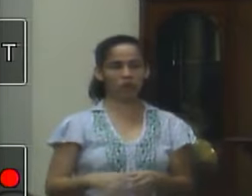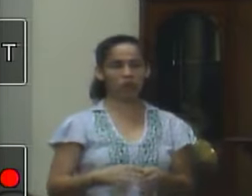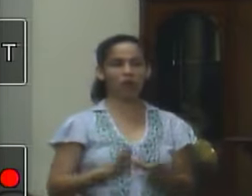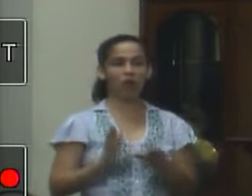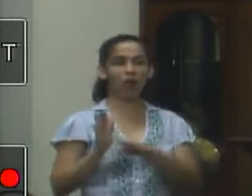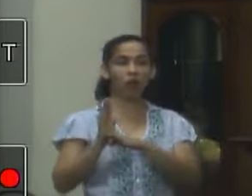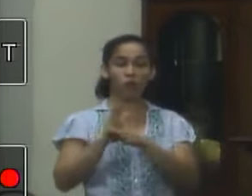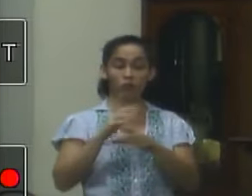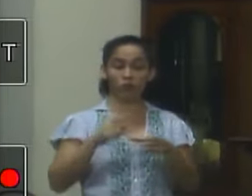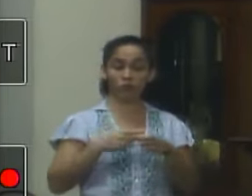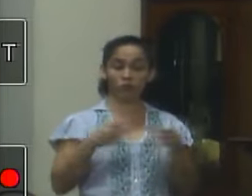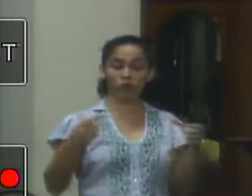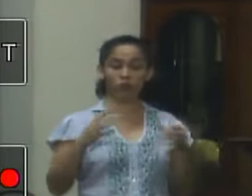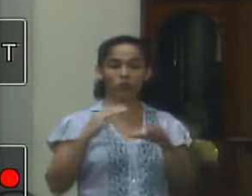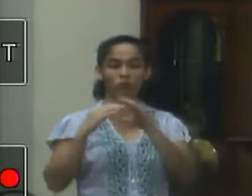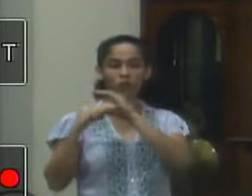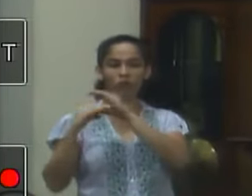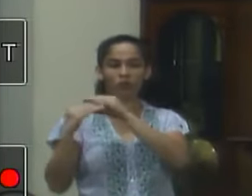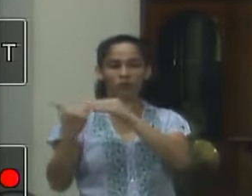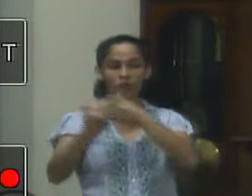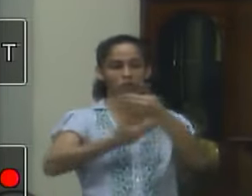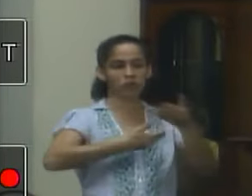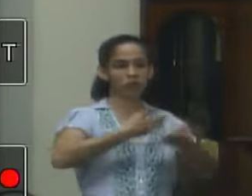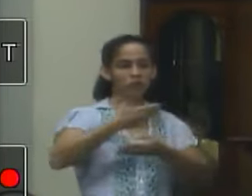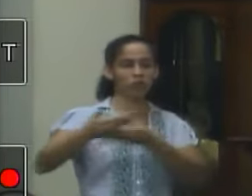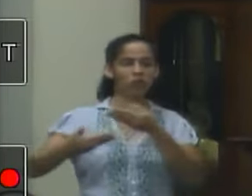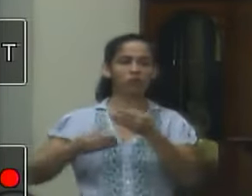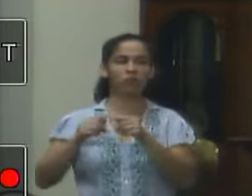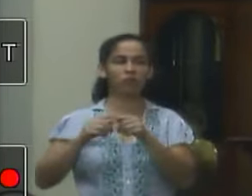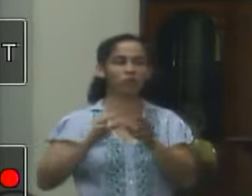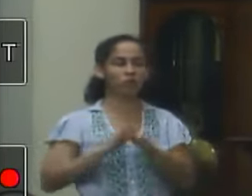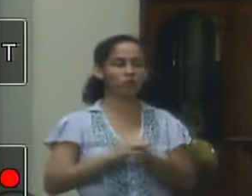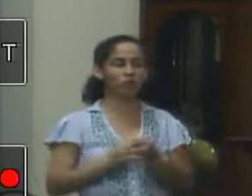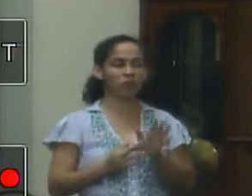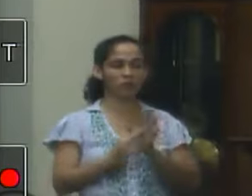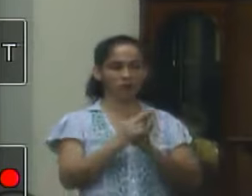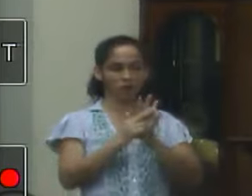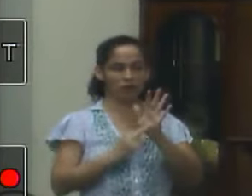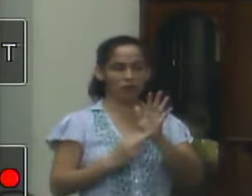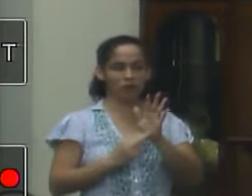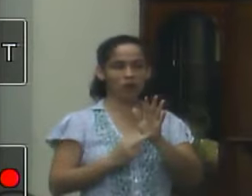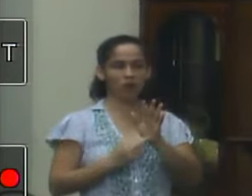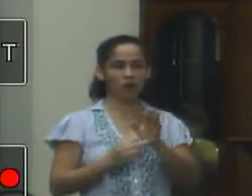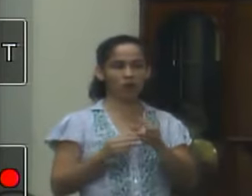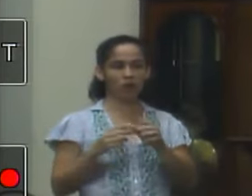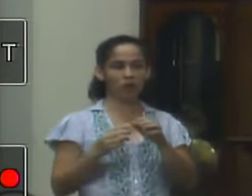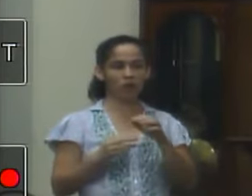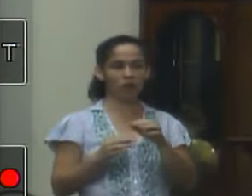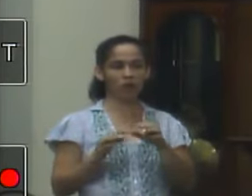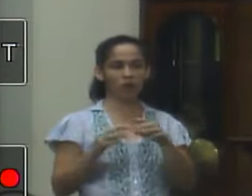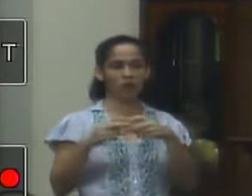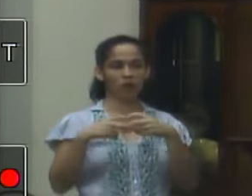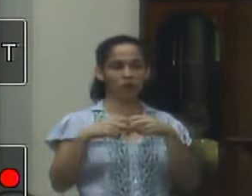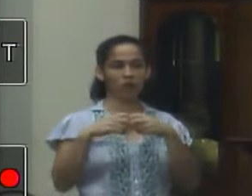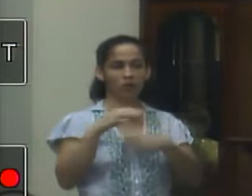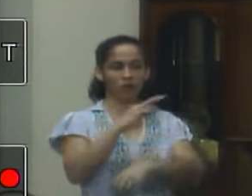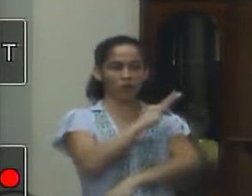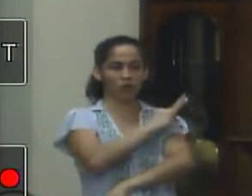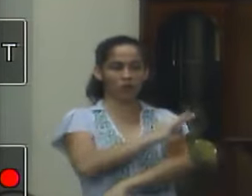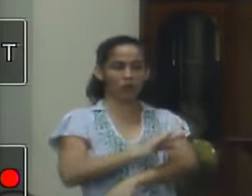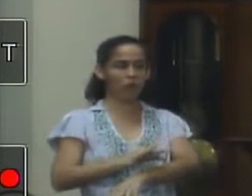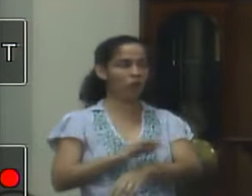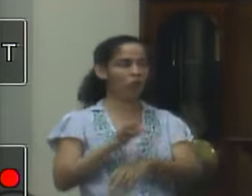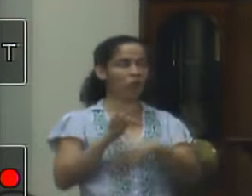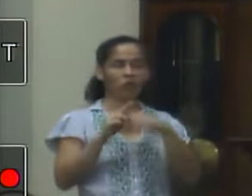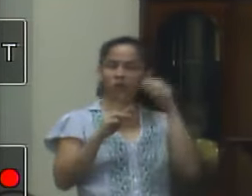leque de informações para a gente então é essa questão de regularização o trem turístico de conservatória esses dois vagões